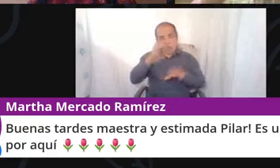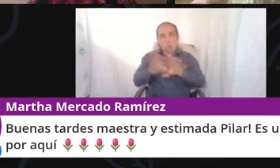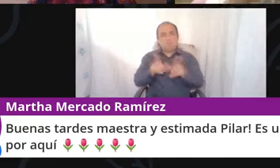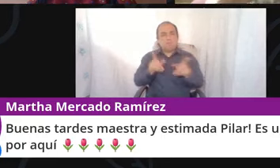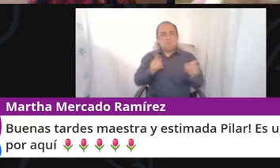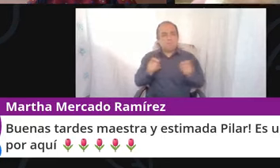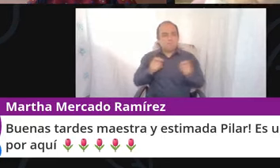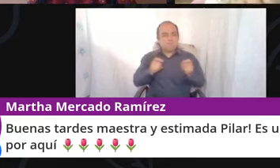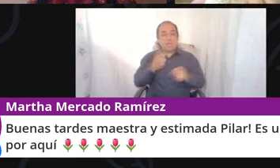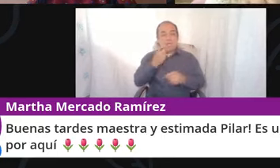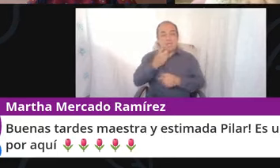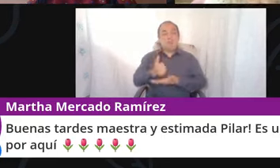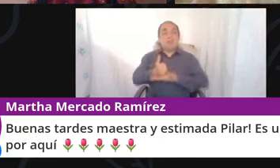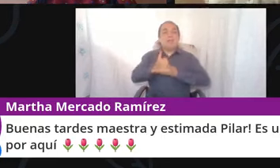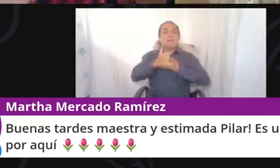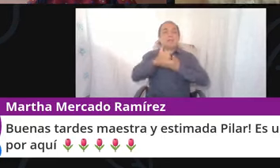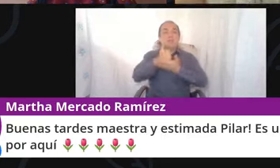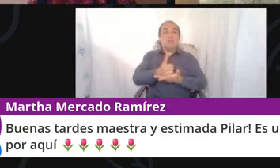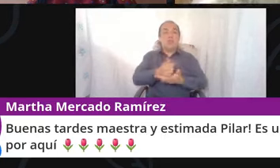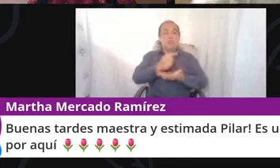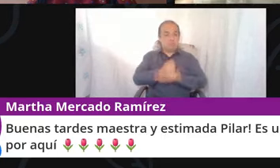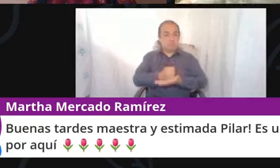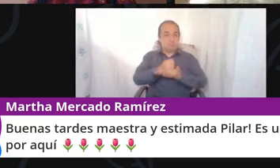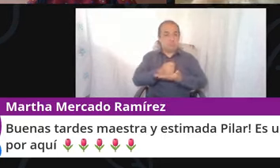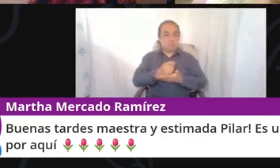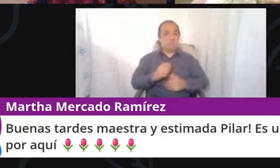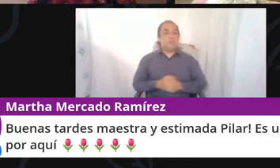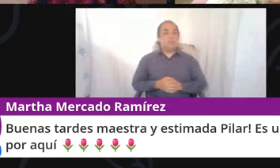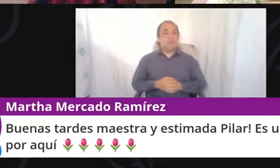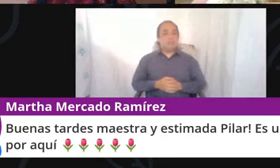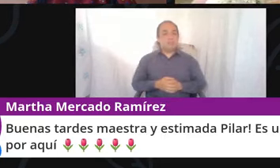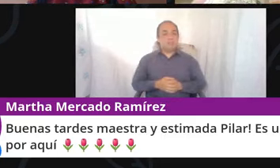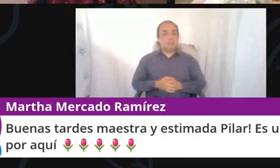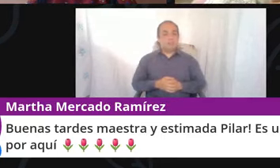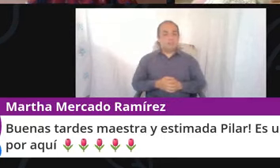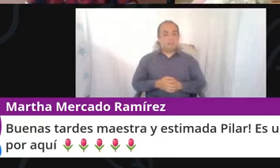eso le va a servir no solo para esto, o sea, le va a servir para muchas otras cosas.